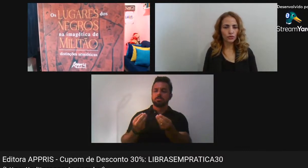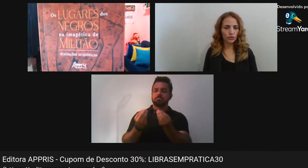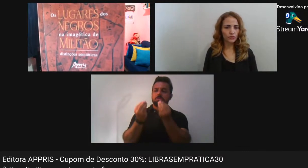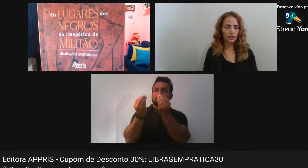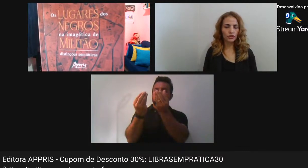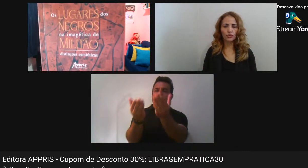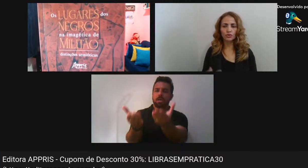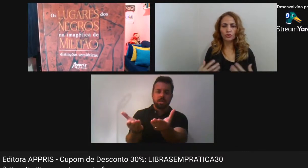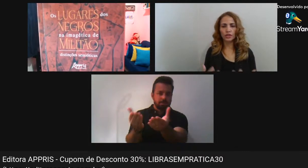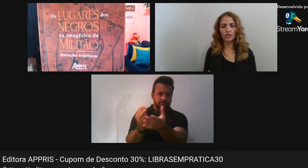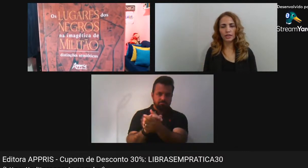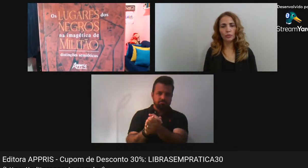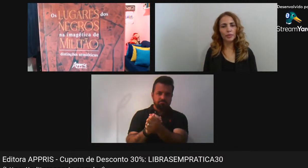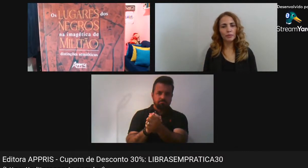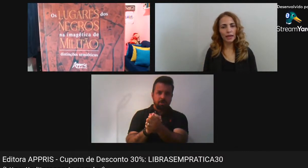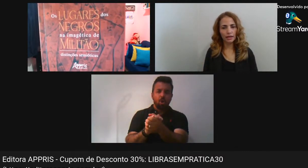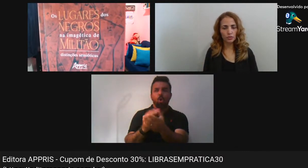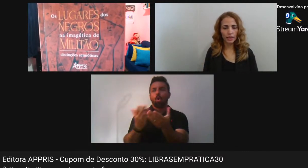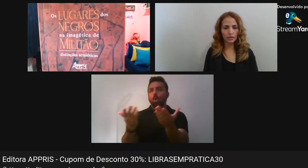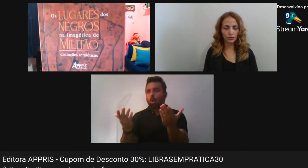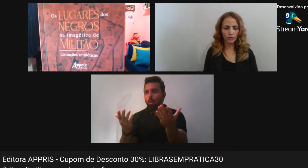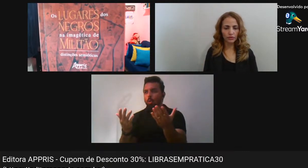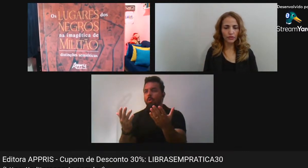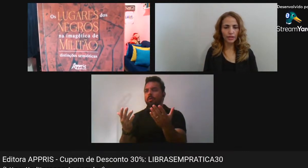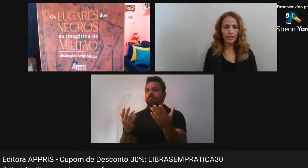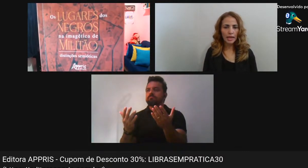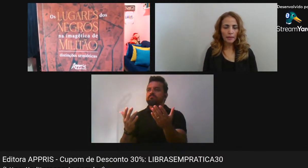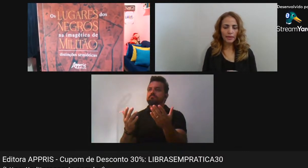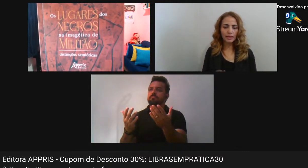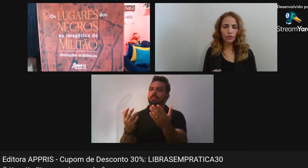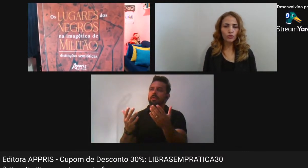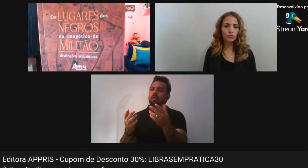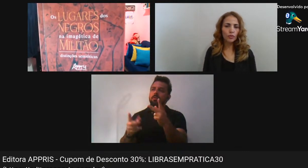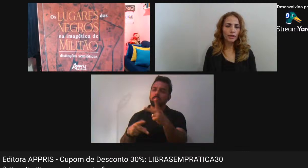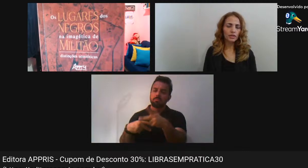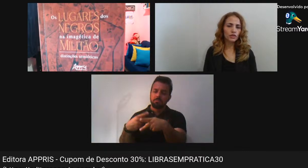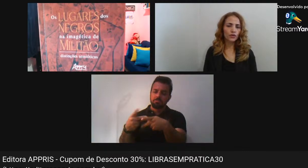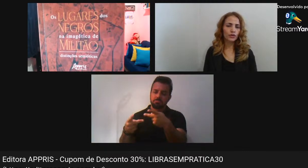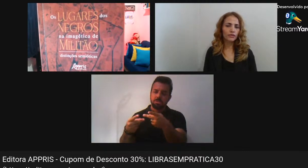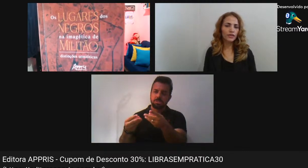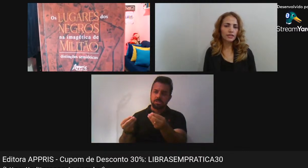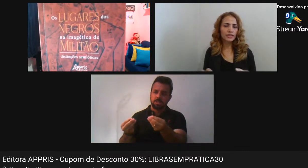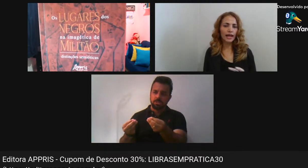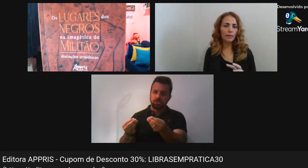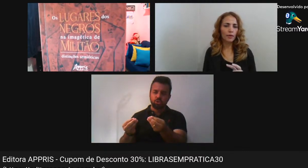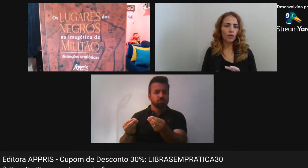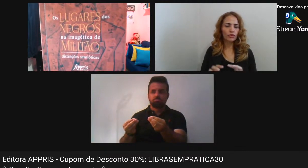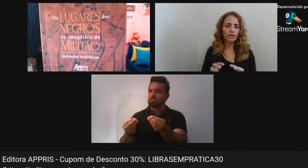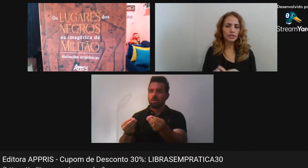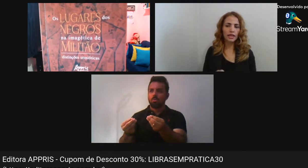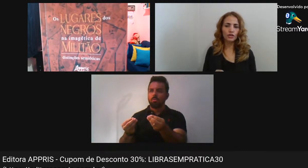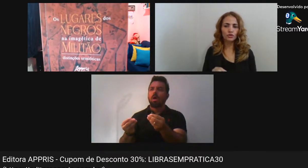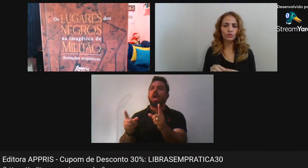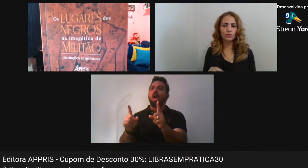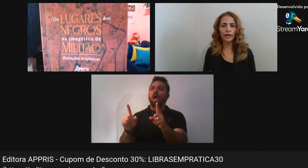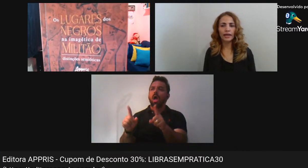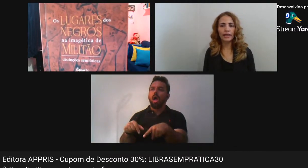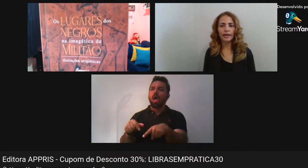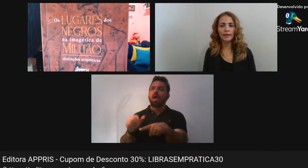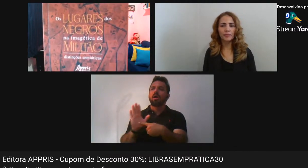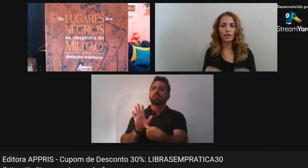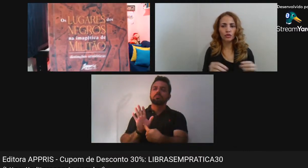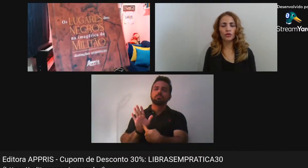foto Eram fotografias de estúdio Ou seja Eles eram preparados Para essa fotografia Mas em alguns momentos Essas fotografias Escapam ao desejo